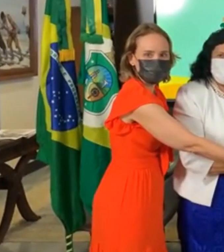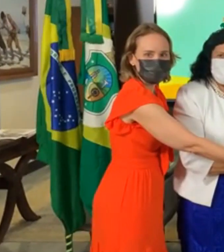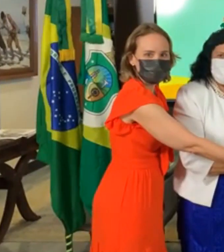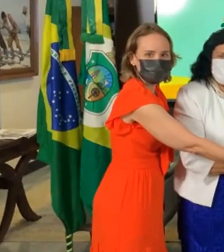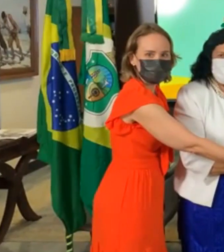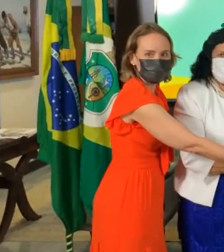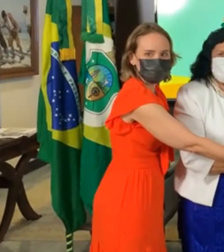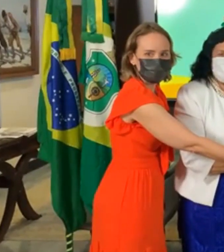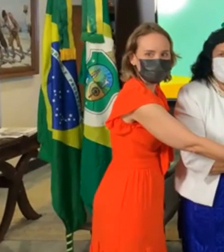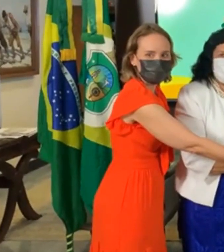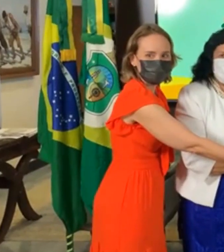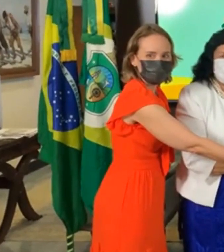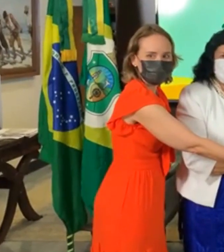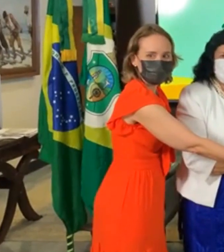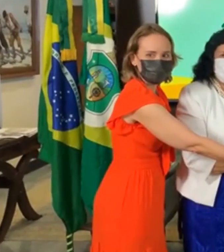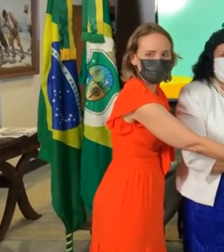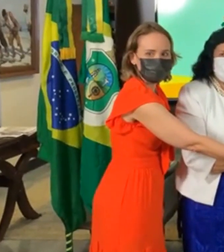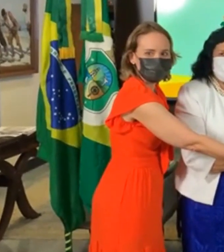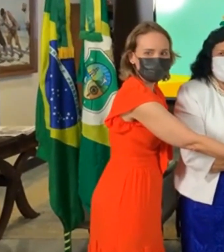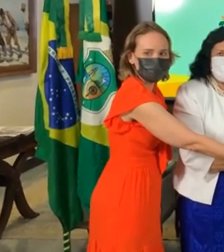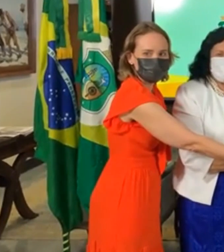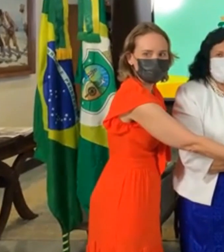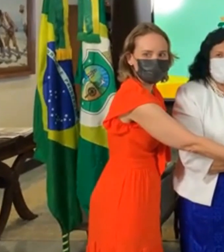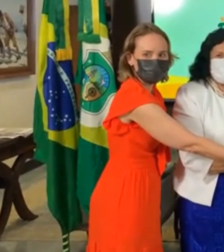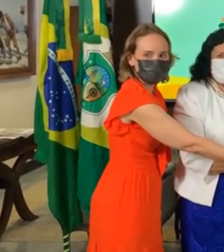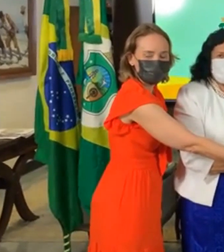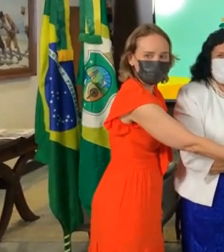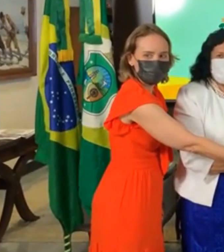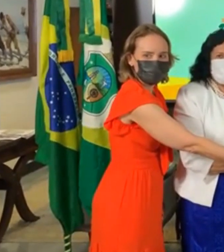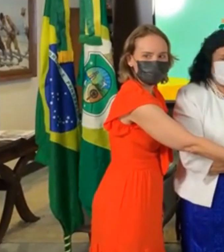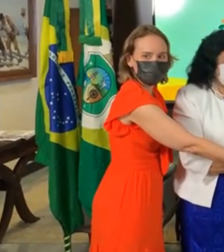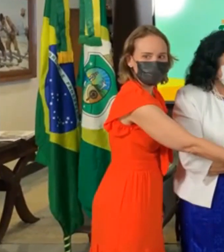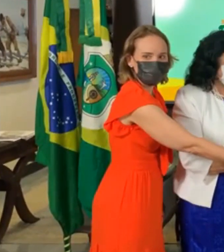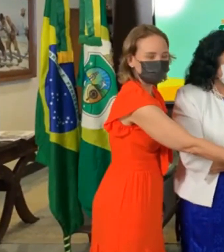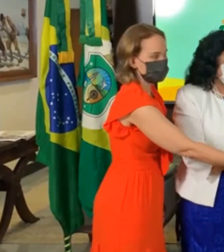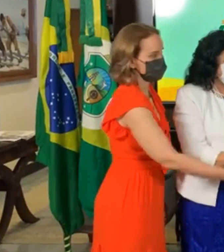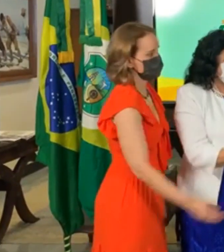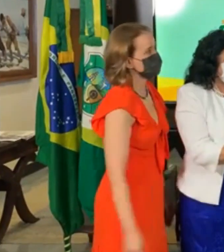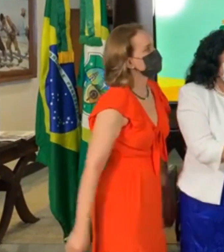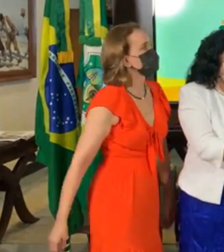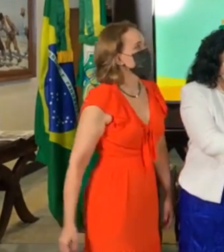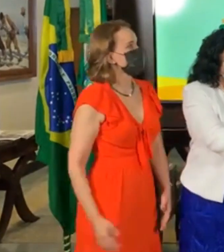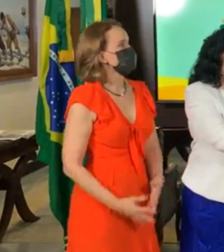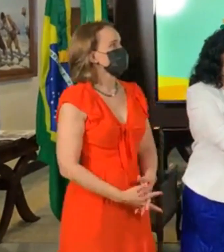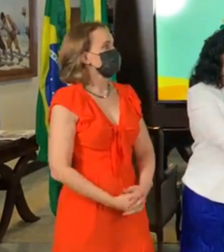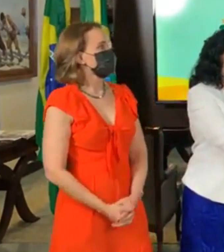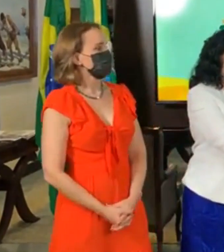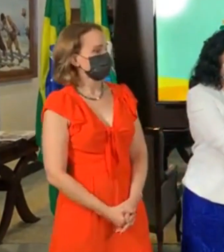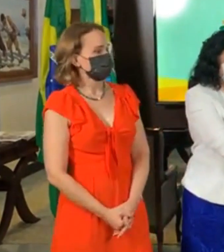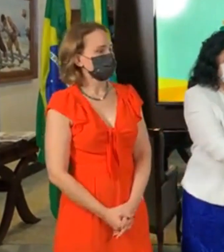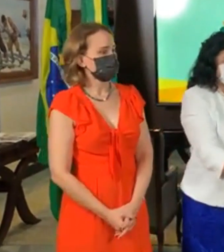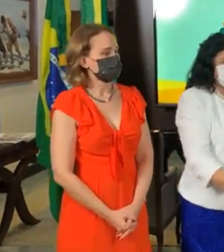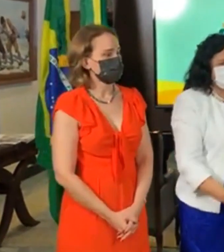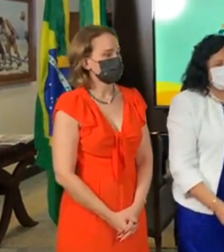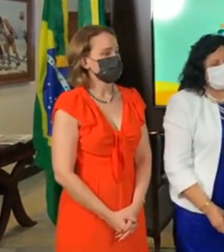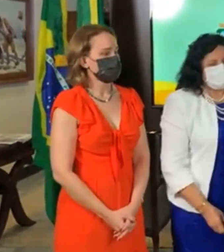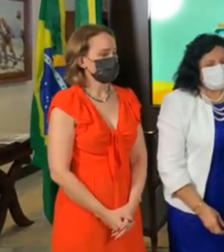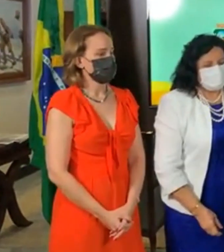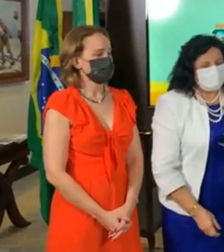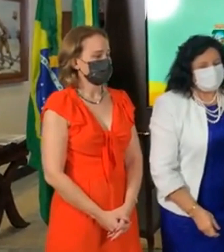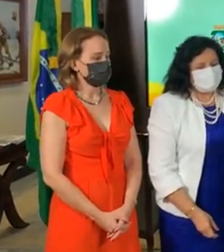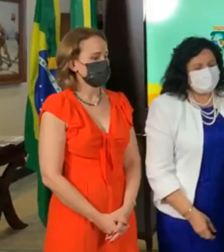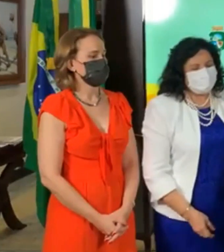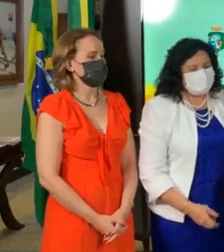E lembrando, mais uma vez, a você contribuinte, a você cearense, obrigado, até o dia 30, quem tem débito de